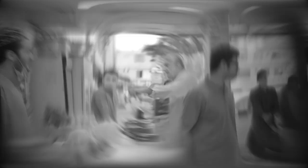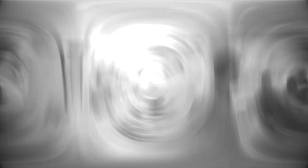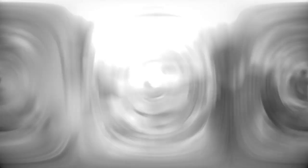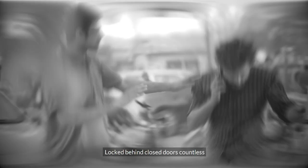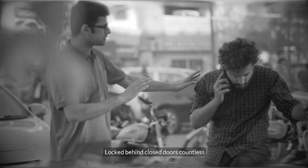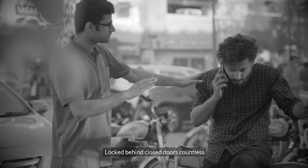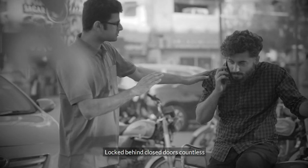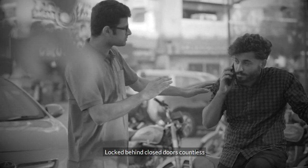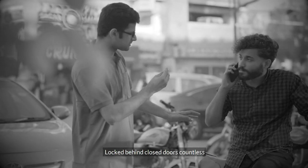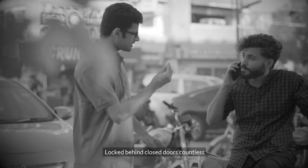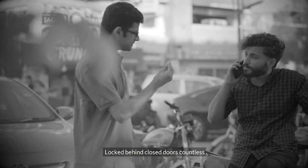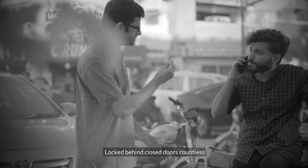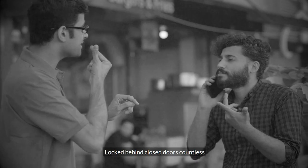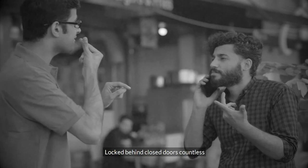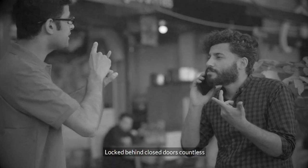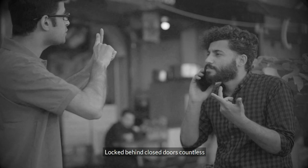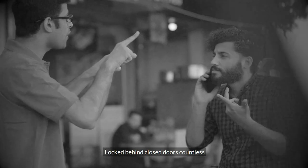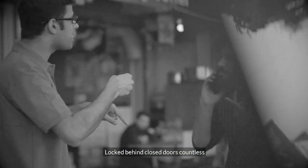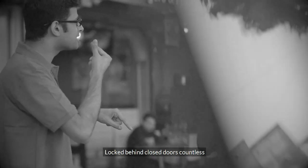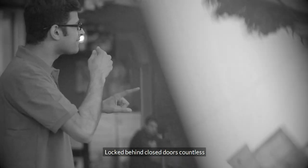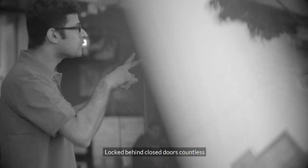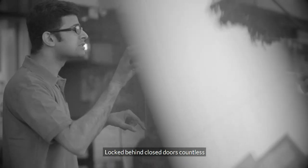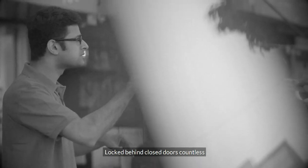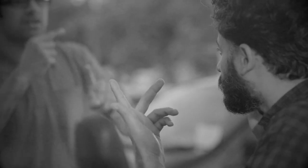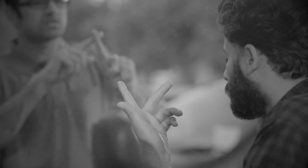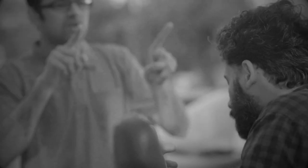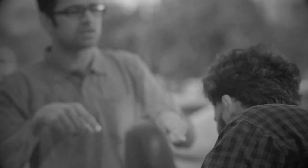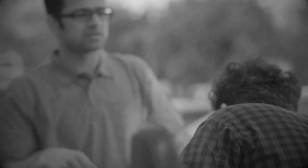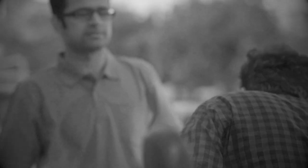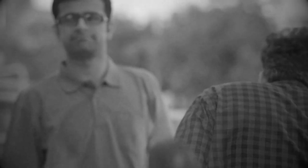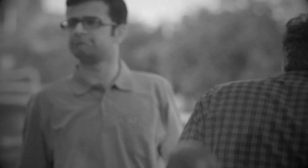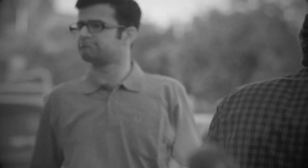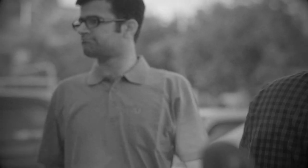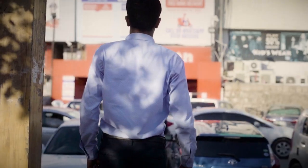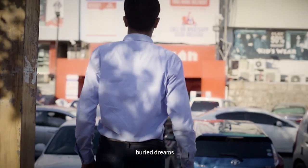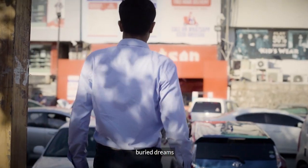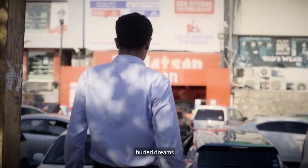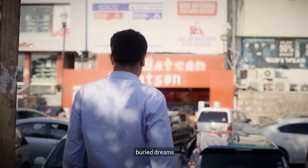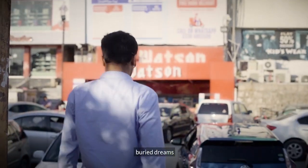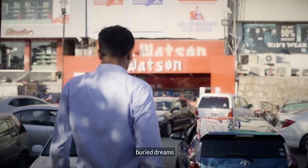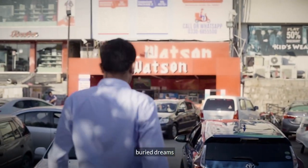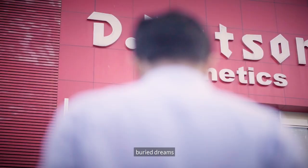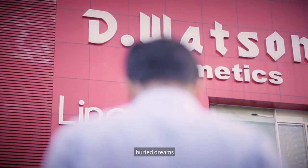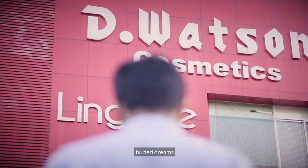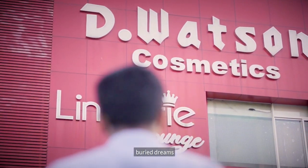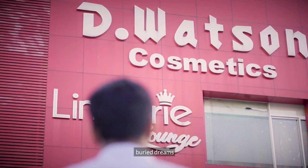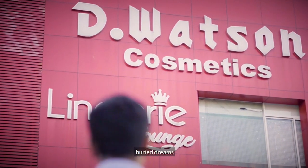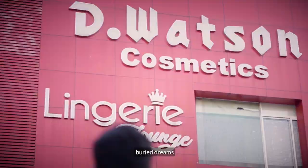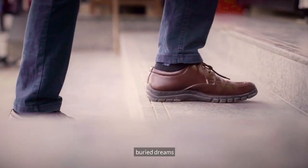بے رخی کے بند دروازوں کے پیچھے ہیں کتنے خواب دفن